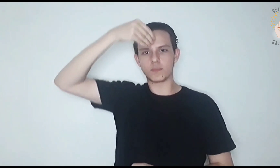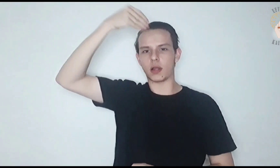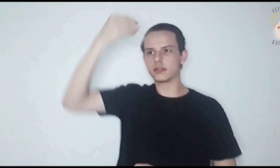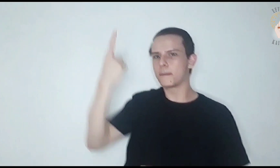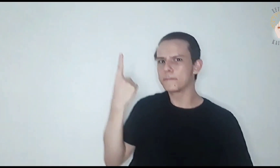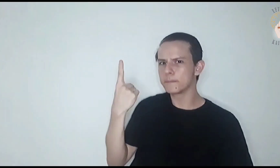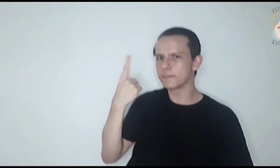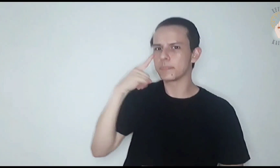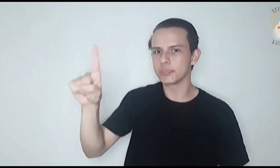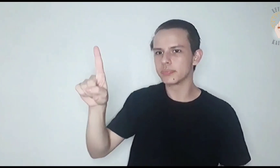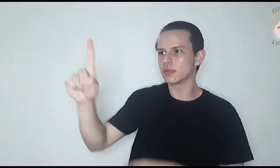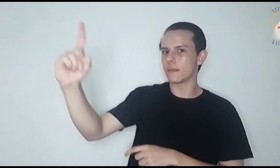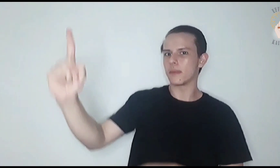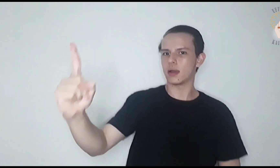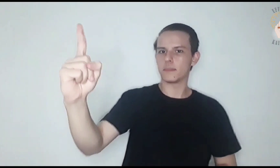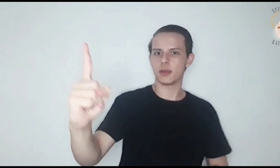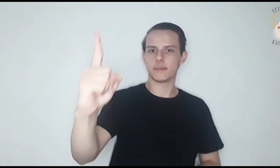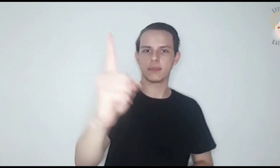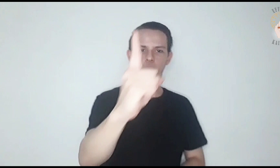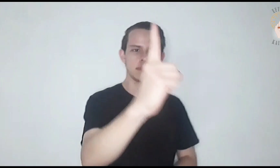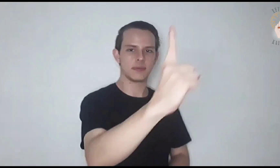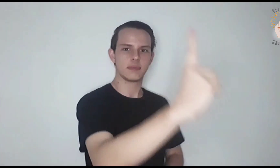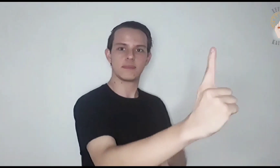E vendo Jesus passar, disse